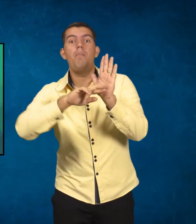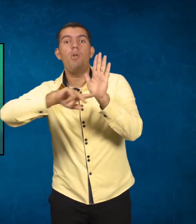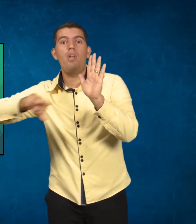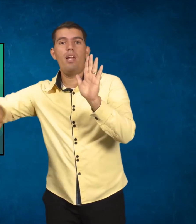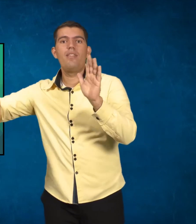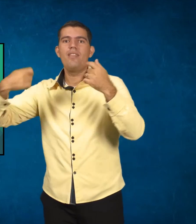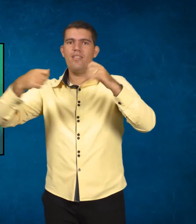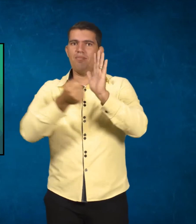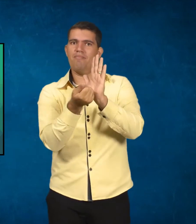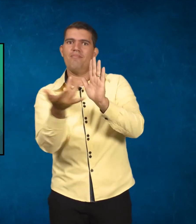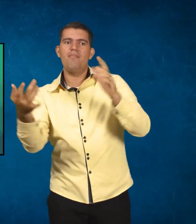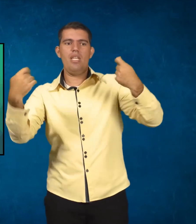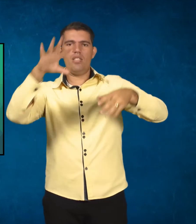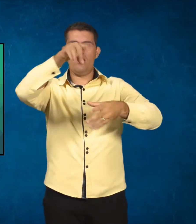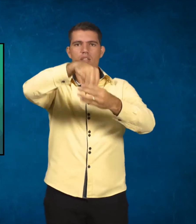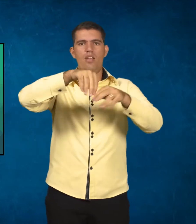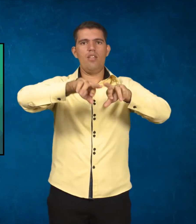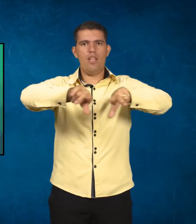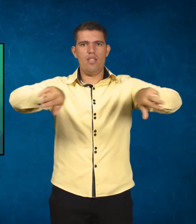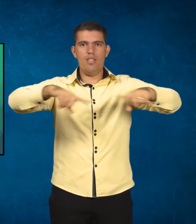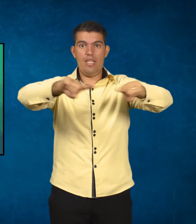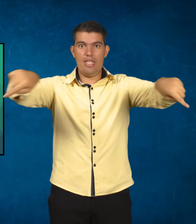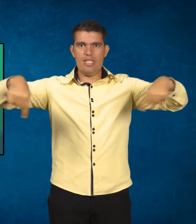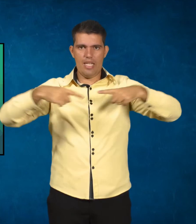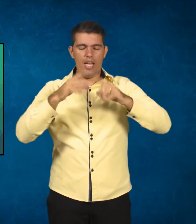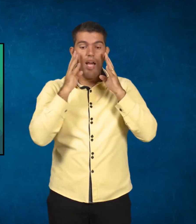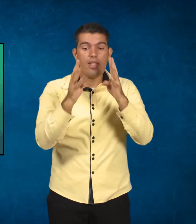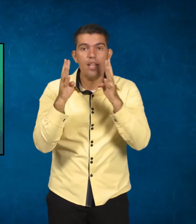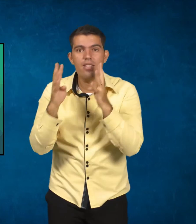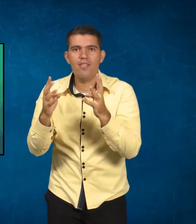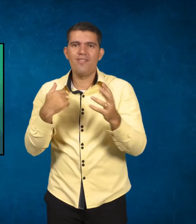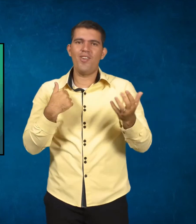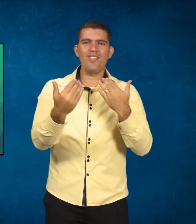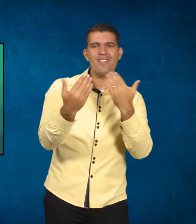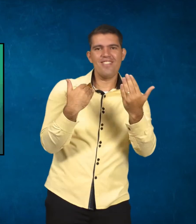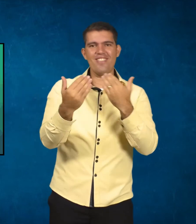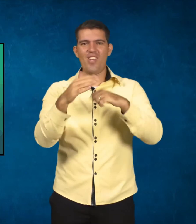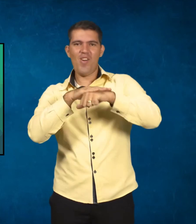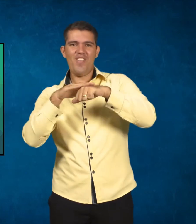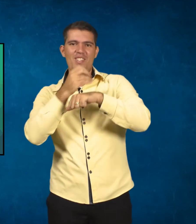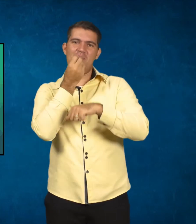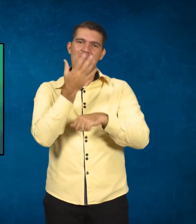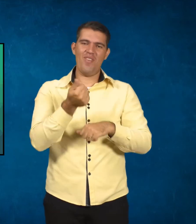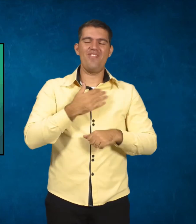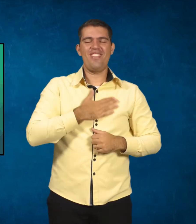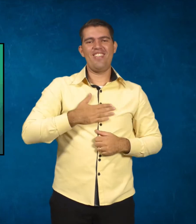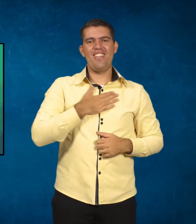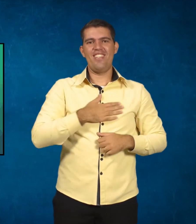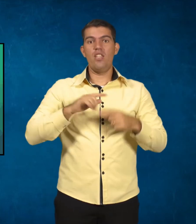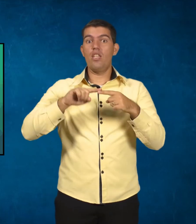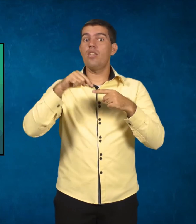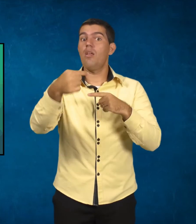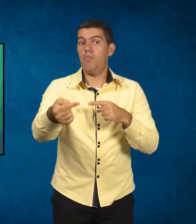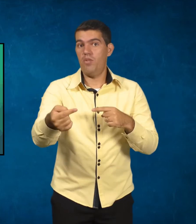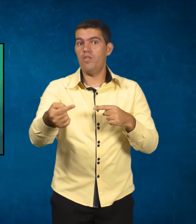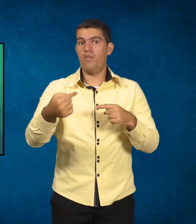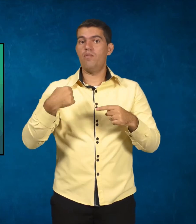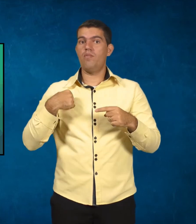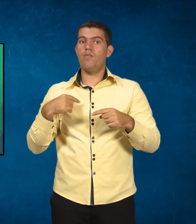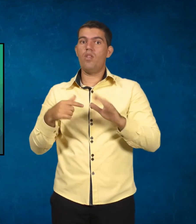isso, o básico, né, para a gente ter um diálogo, que eu gosto toda semana, a gente conversar um pouquinho. Daqui a pouco eu trago um pouquinho sobre